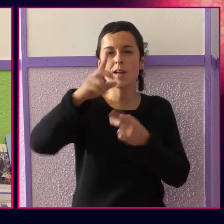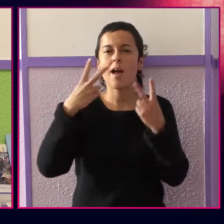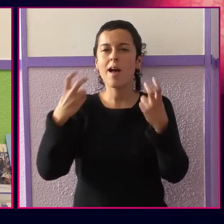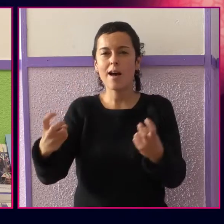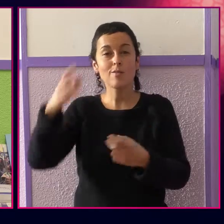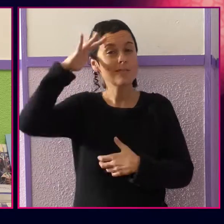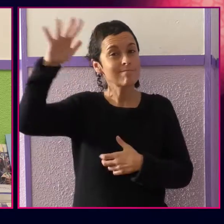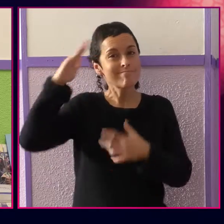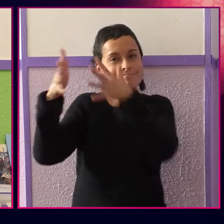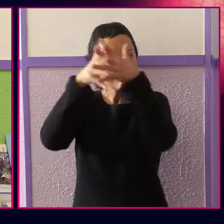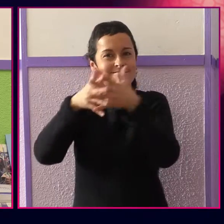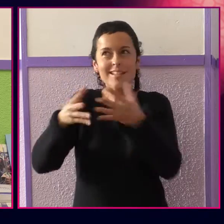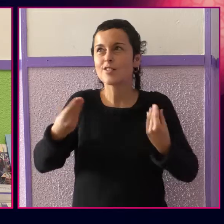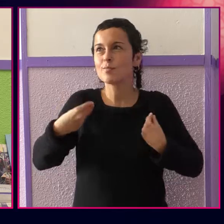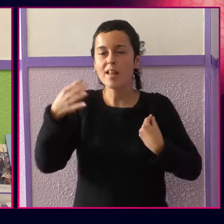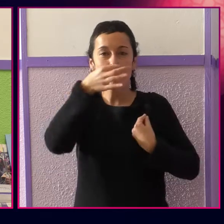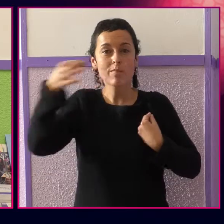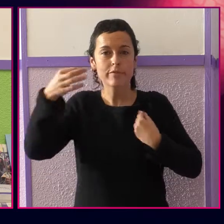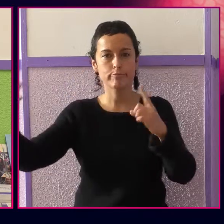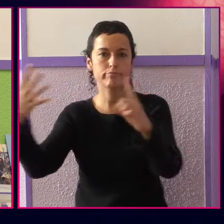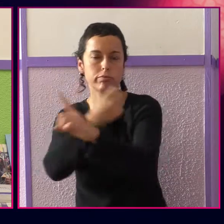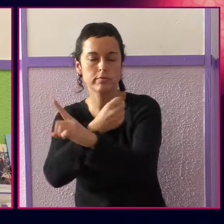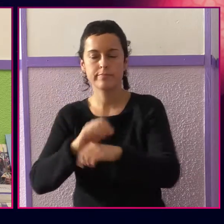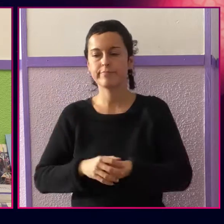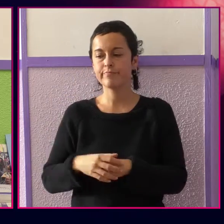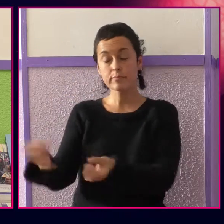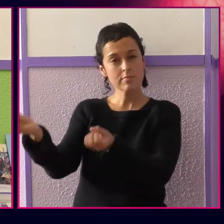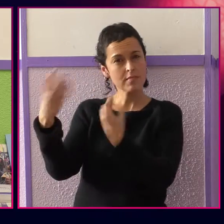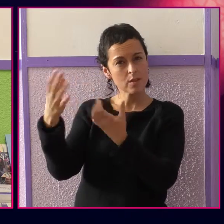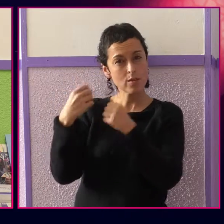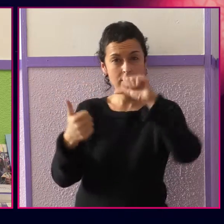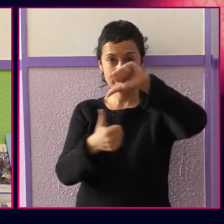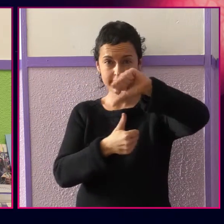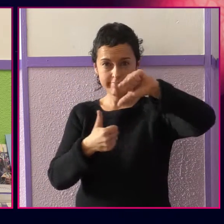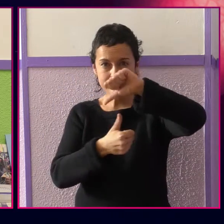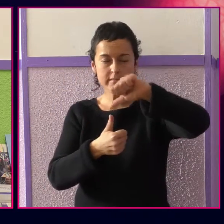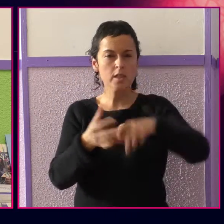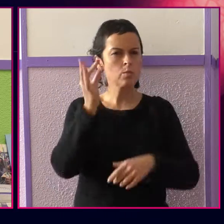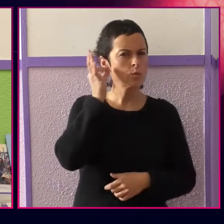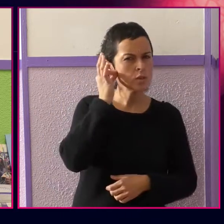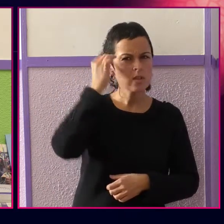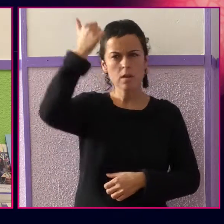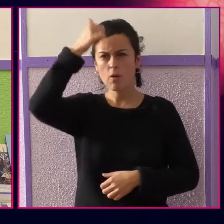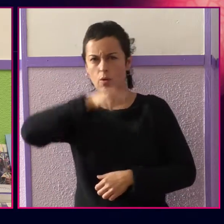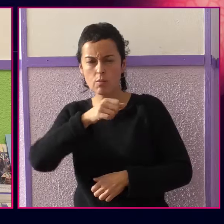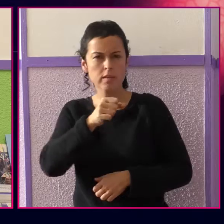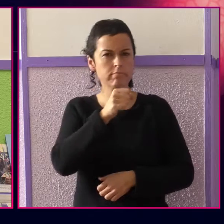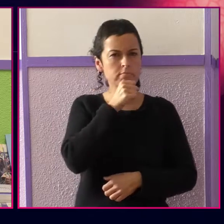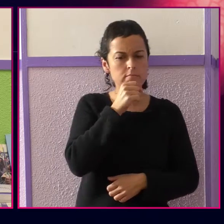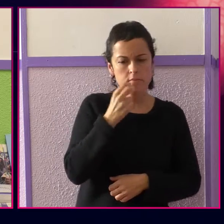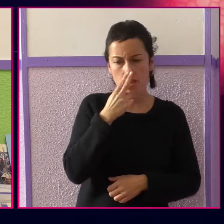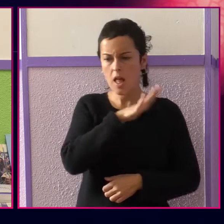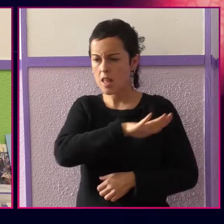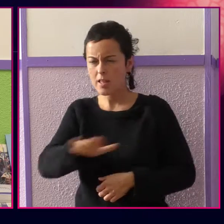aunque ello no suponga encontrar el sueño americano. Porque viene al contrario la razón principal de que miles y miles de mujeres